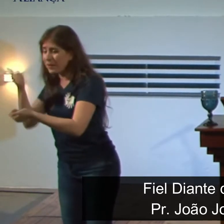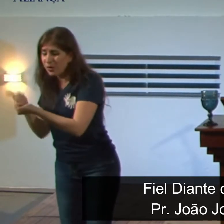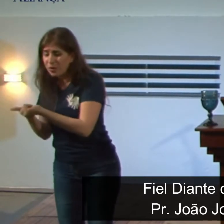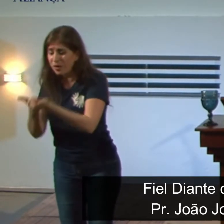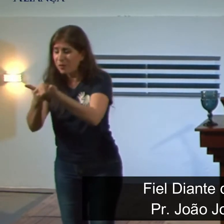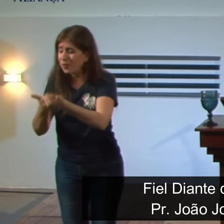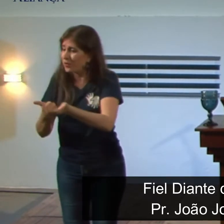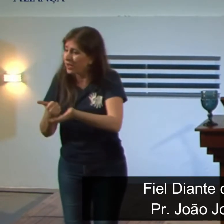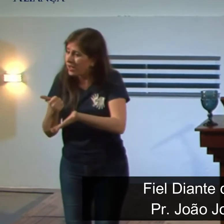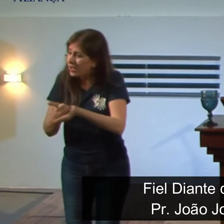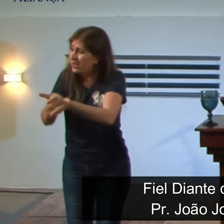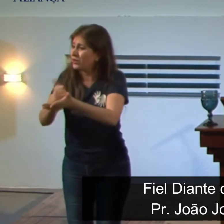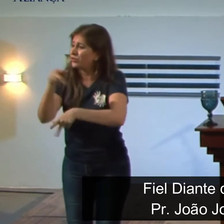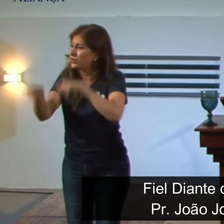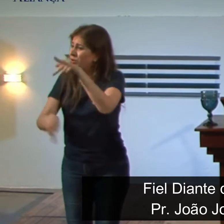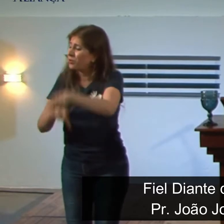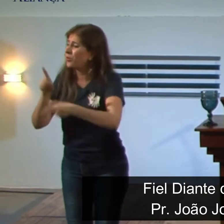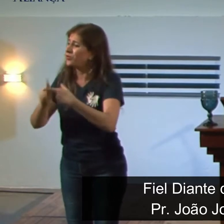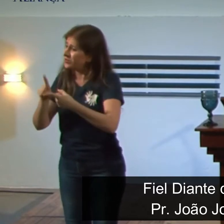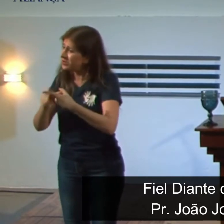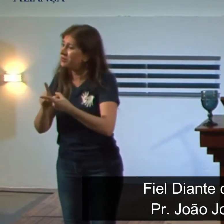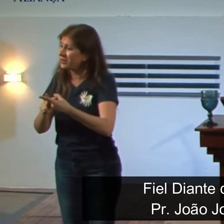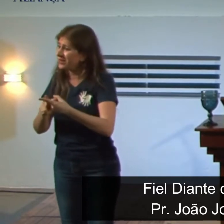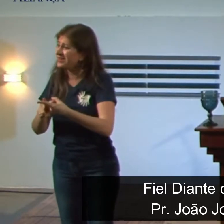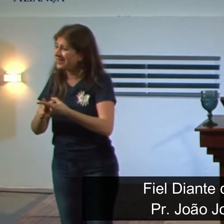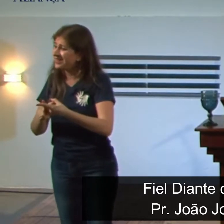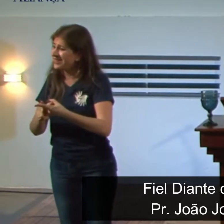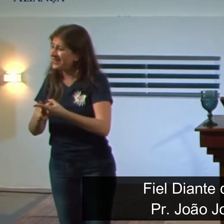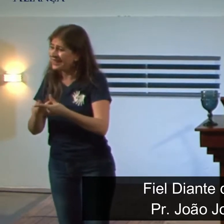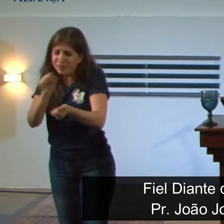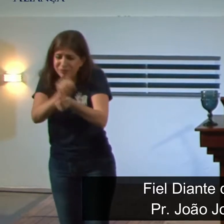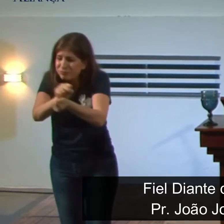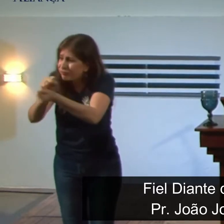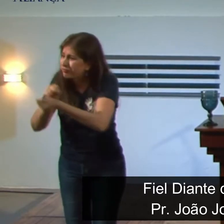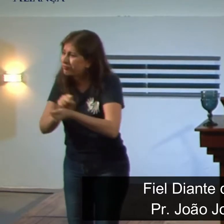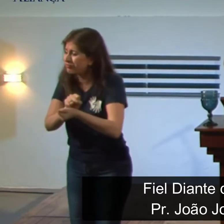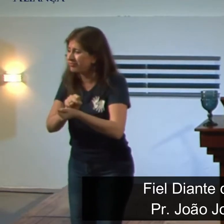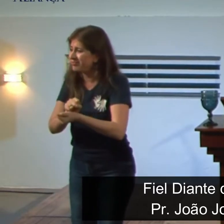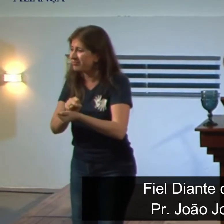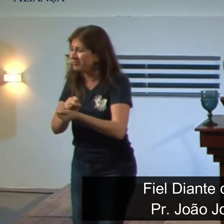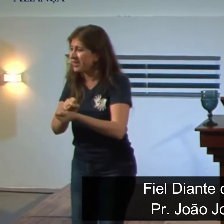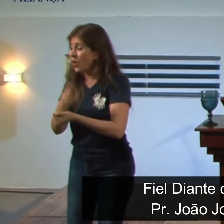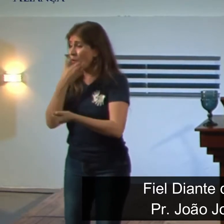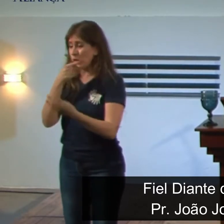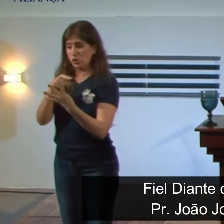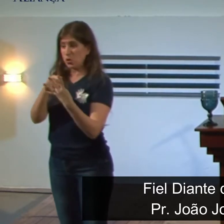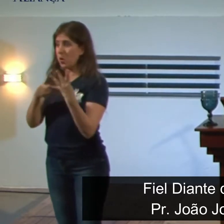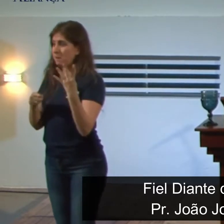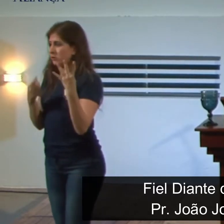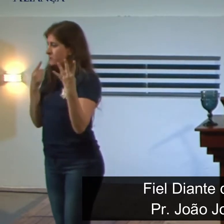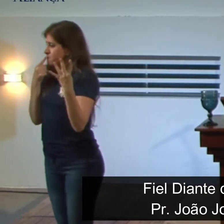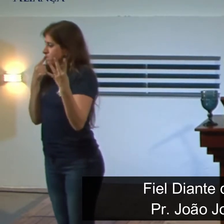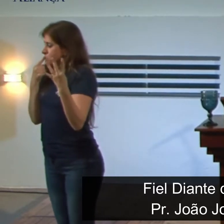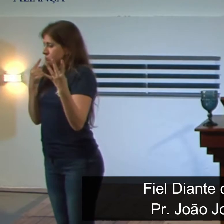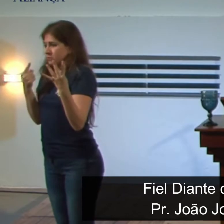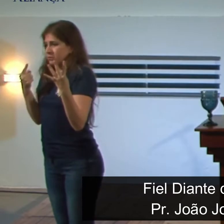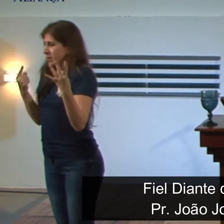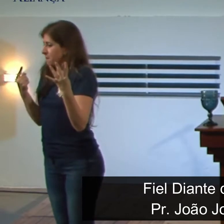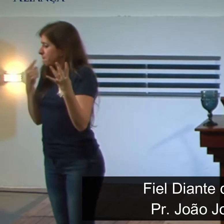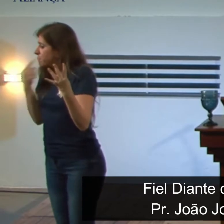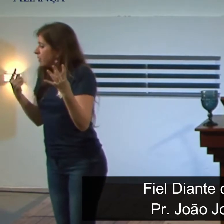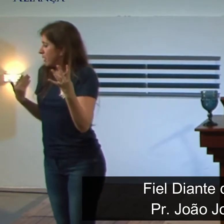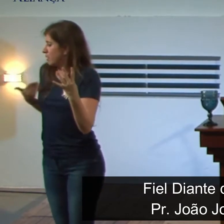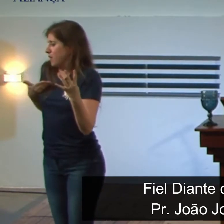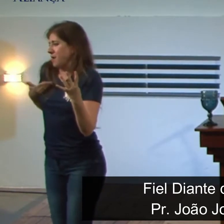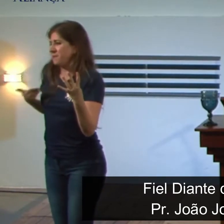Deus não capacitou esses homens à toa, Deus não fez com que esses homens estivessem próximos ao rei da Babilônia, o homem mais poderoso daquela região, à toa,